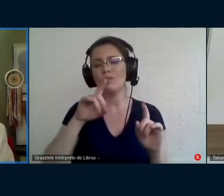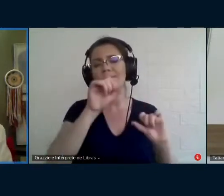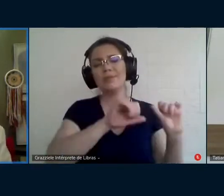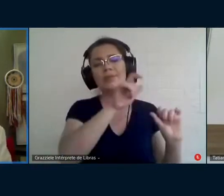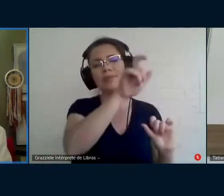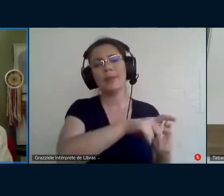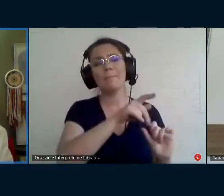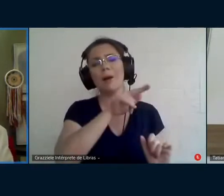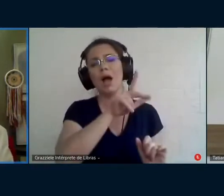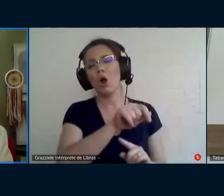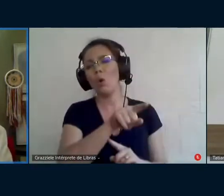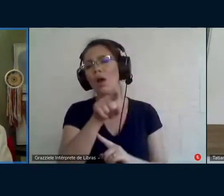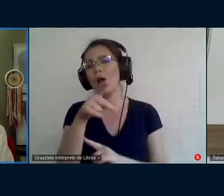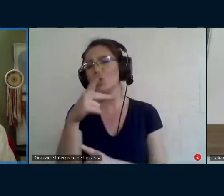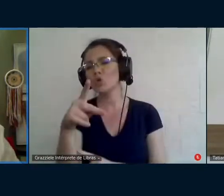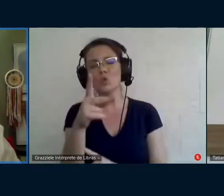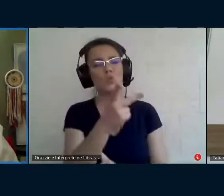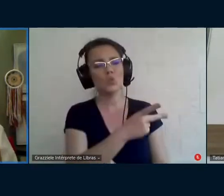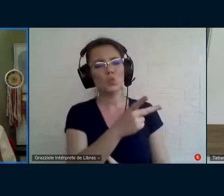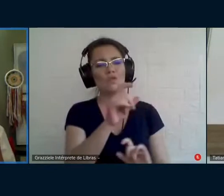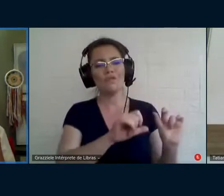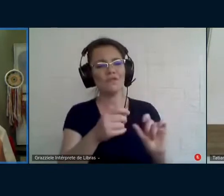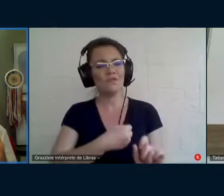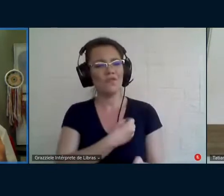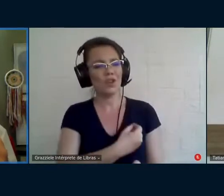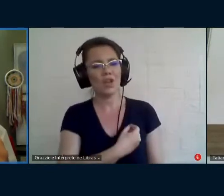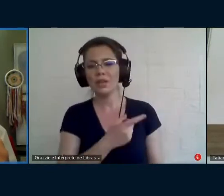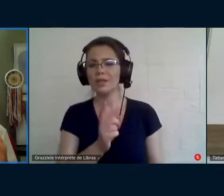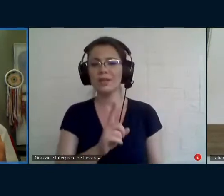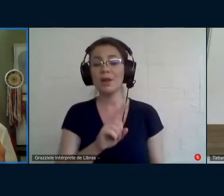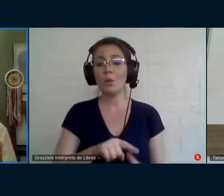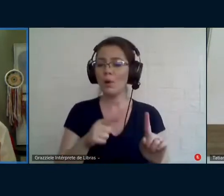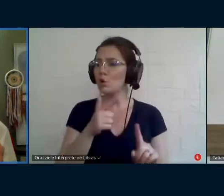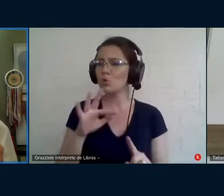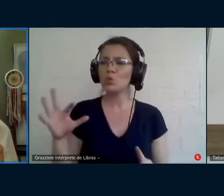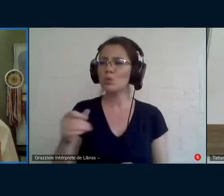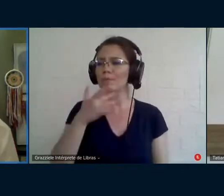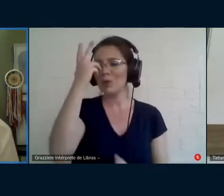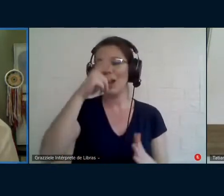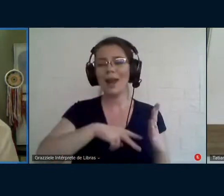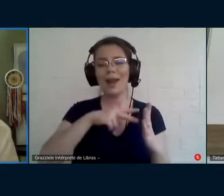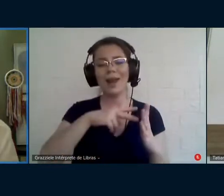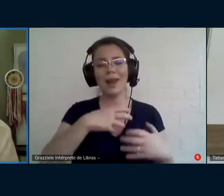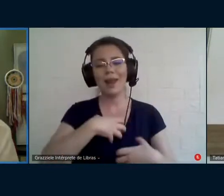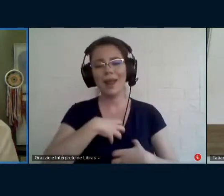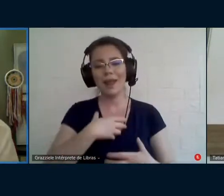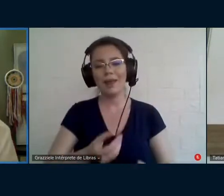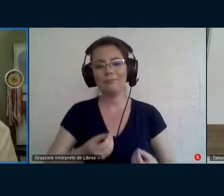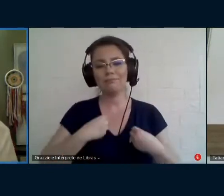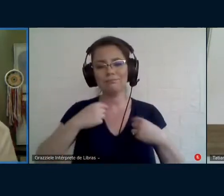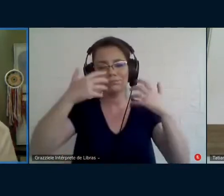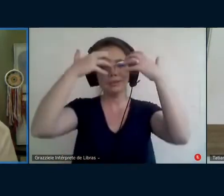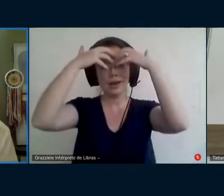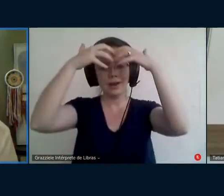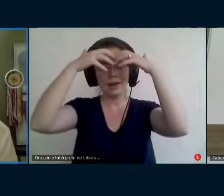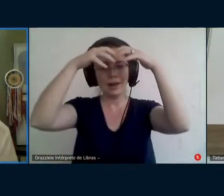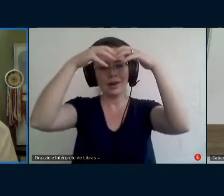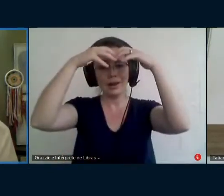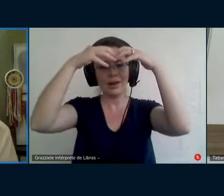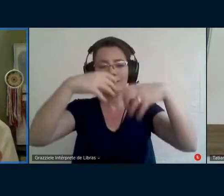na construção desse processo da Patrícia, mas eu acho que ele é um texto que tem essa virada cognitiva, ele